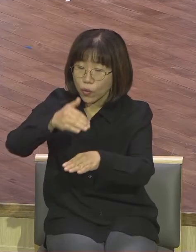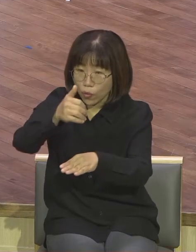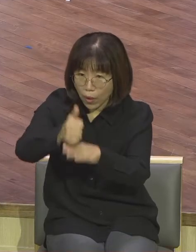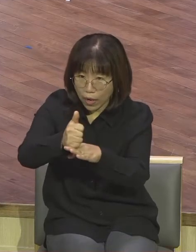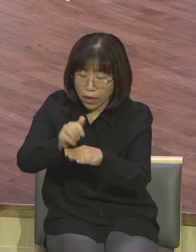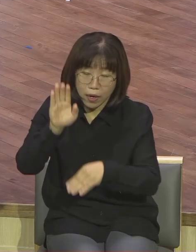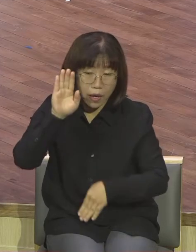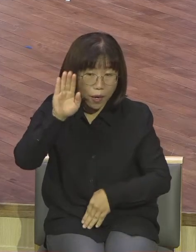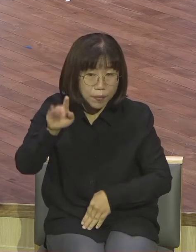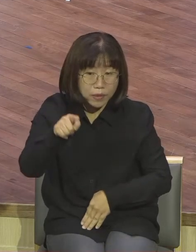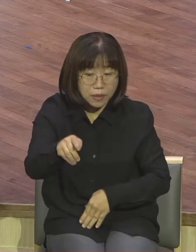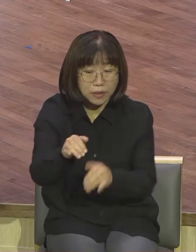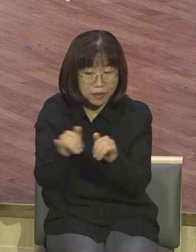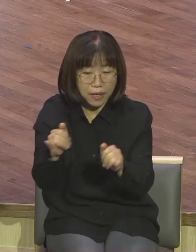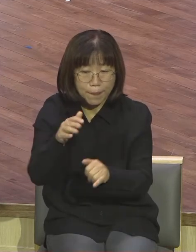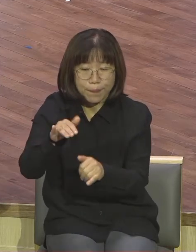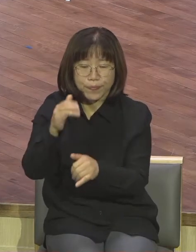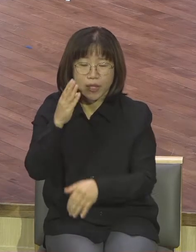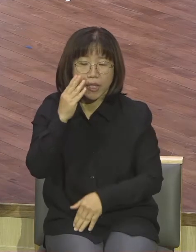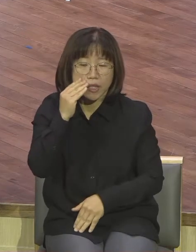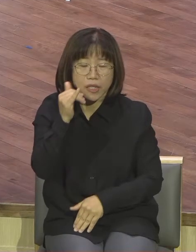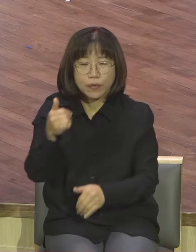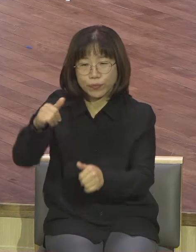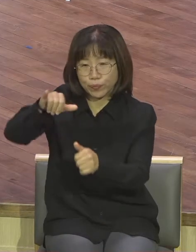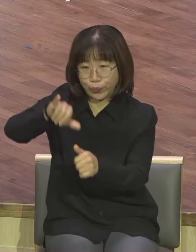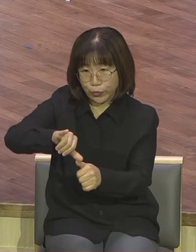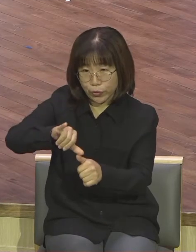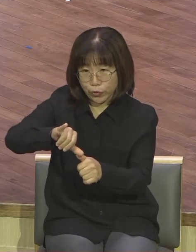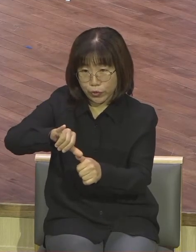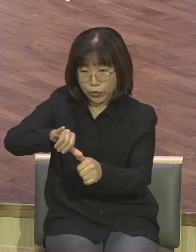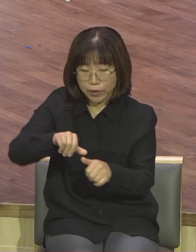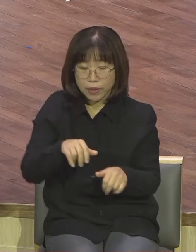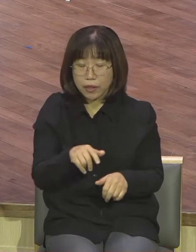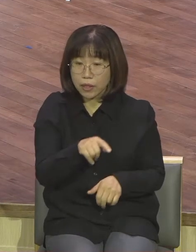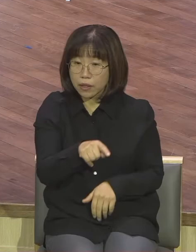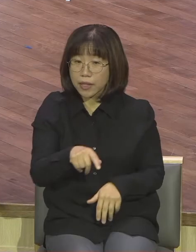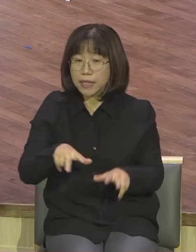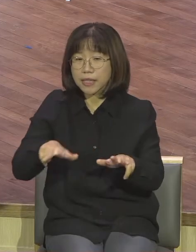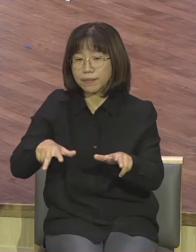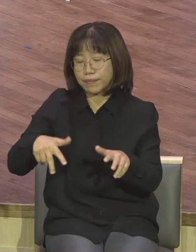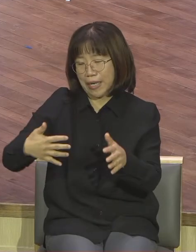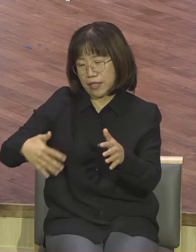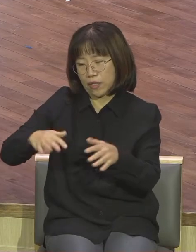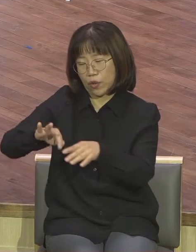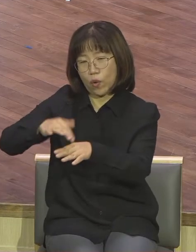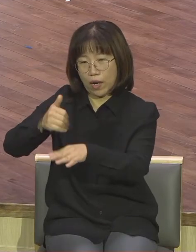말씀하십니다 그런데 아직은 사울이 왕으로 있잖아요 왕으로 통치하고 있기 때문에